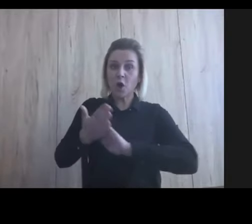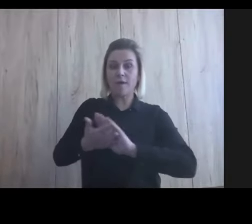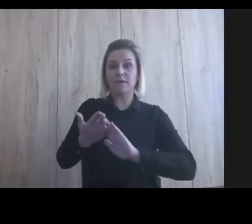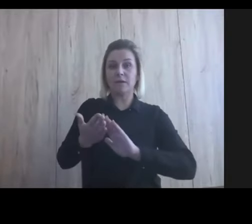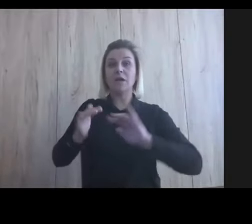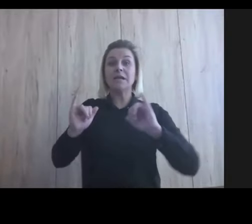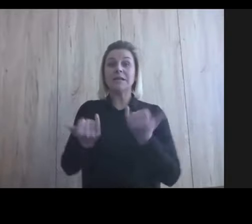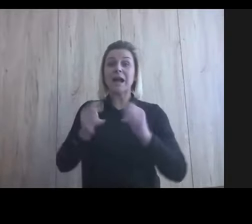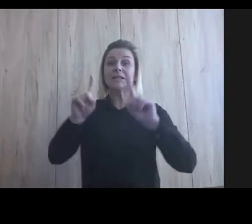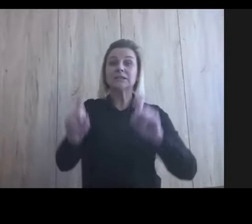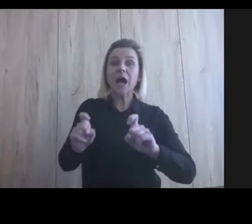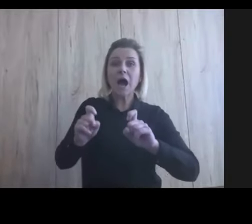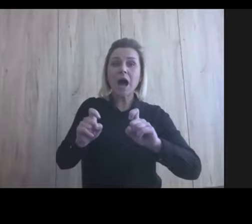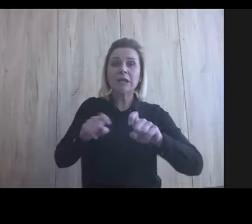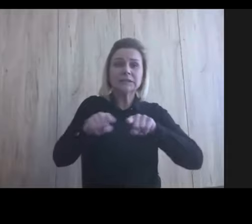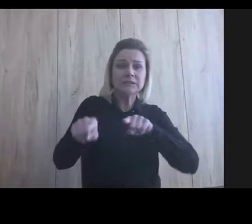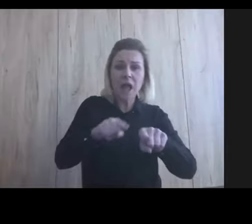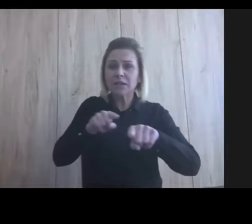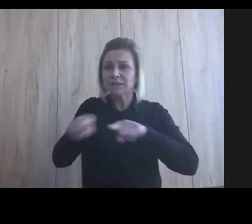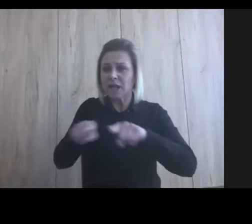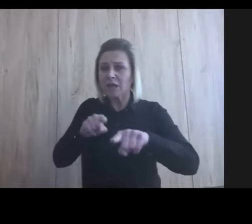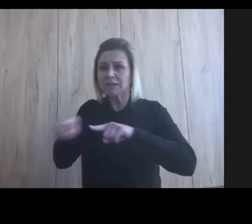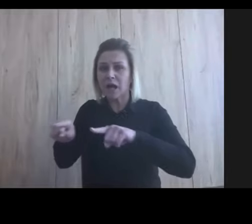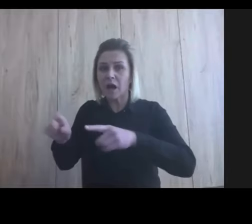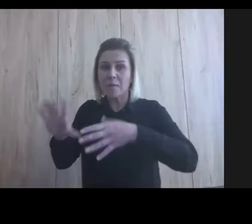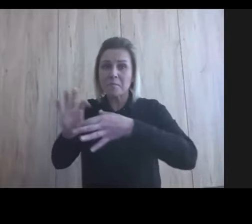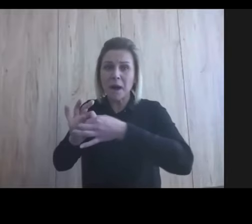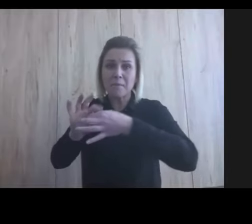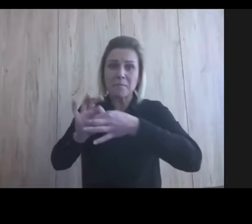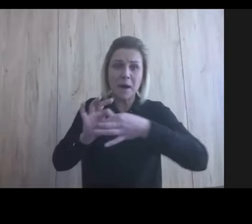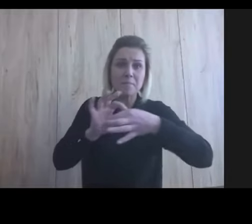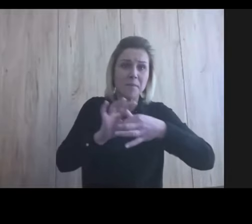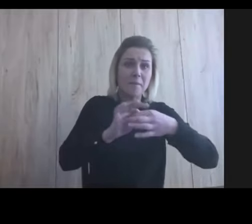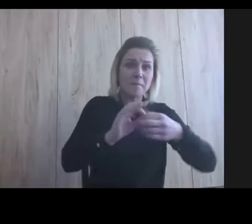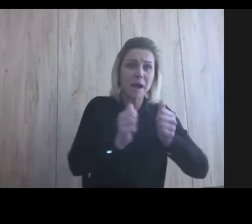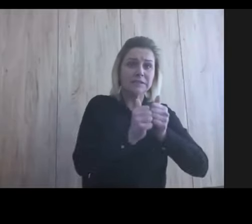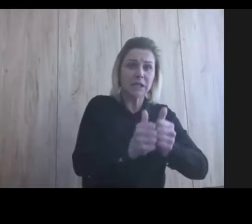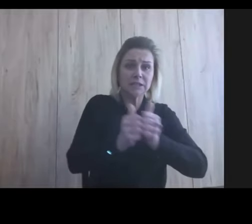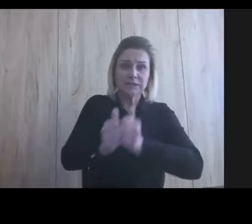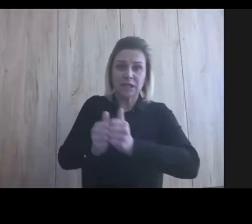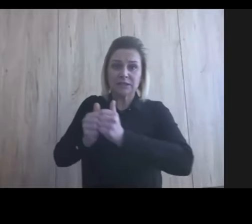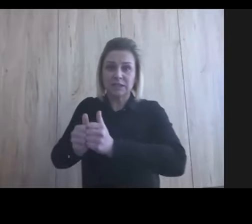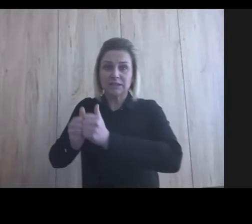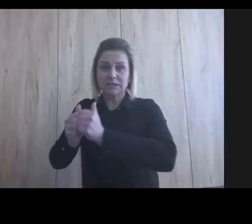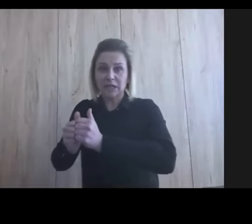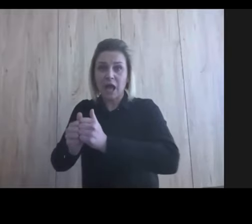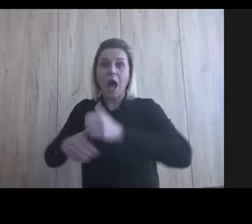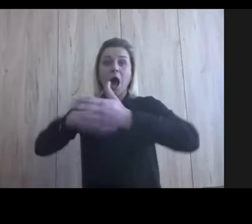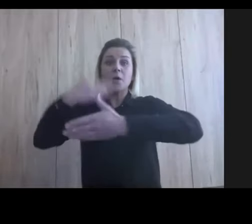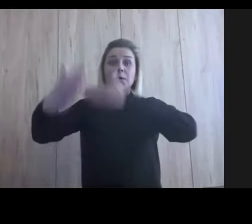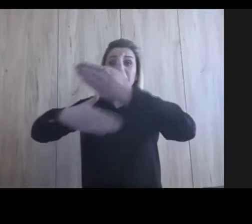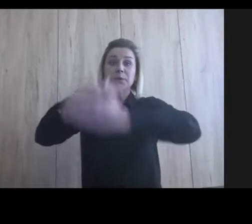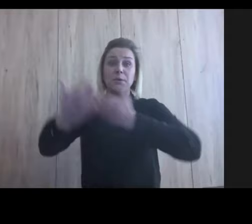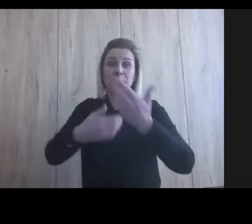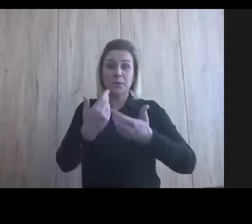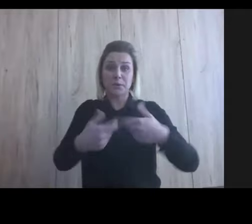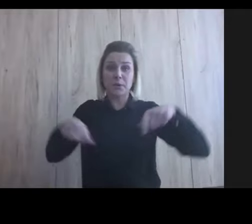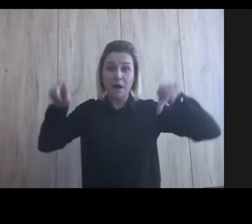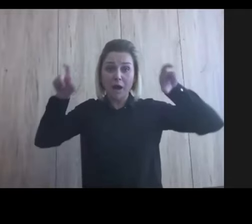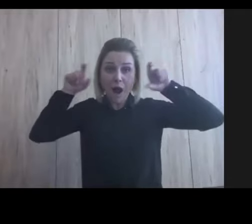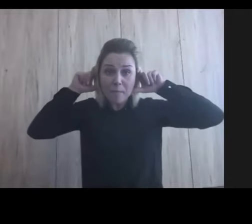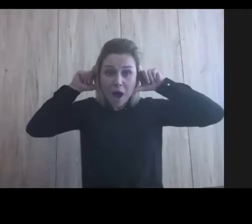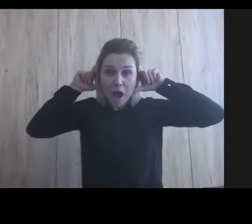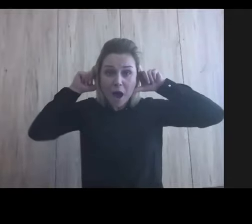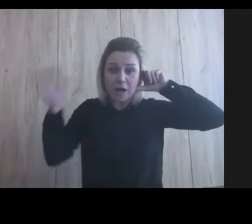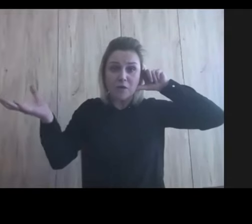uczyć się znaków, potem te znaki łączył w zdania, potem kiedy aparaty słuchowe zaczęły przynosić